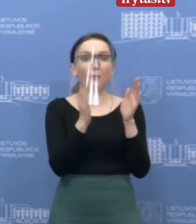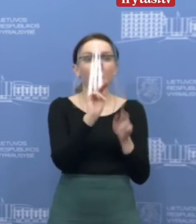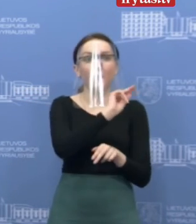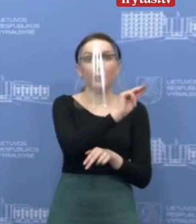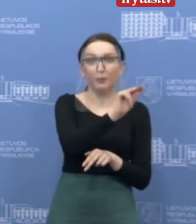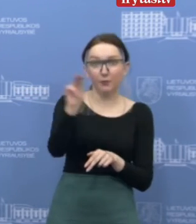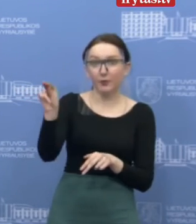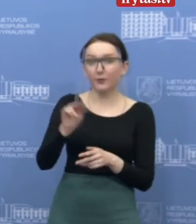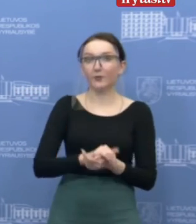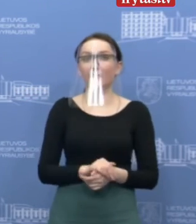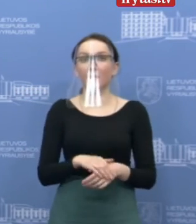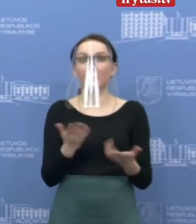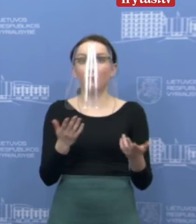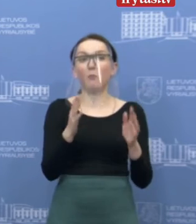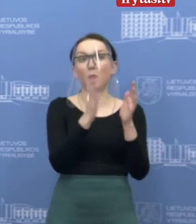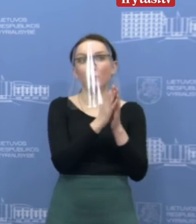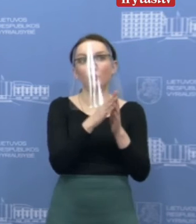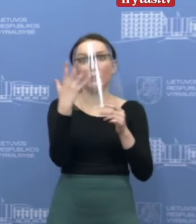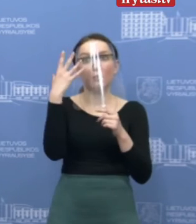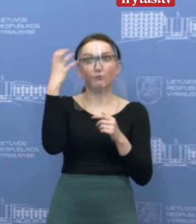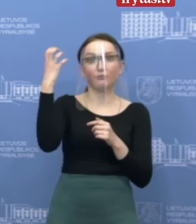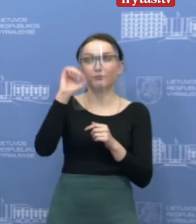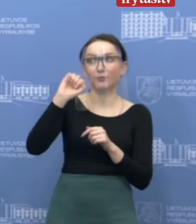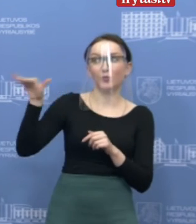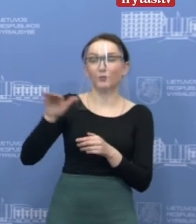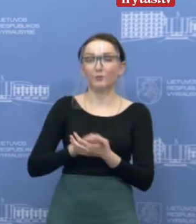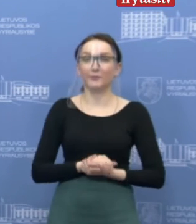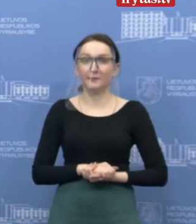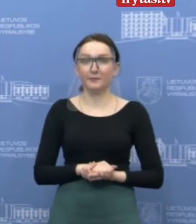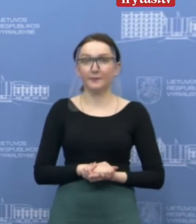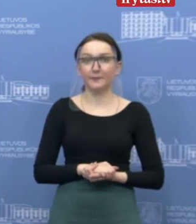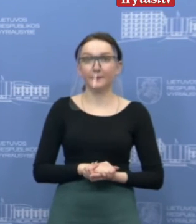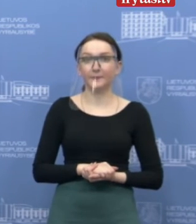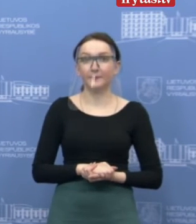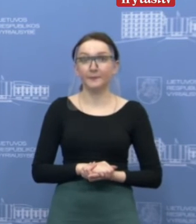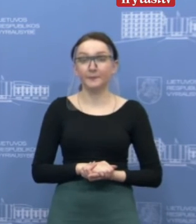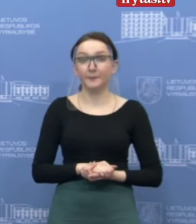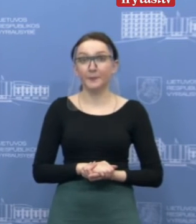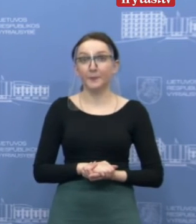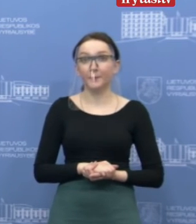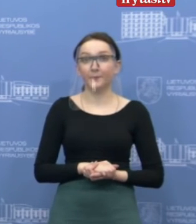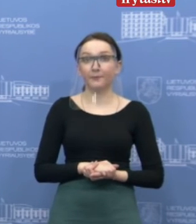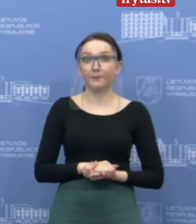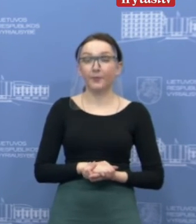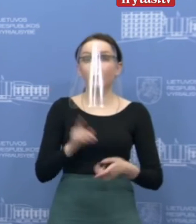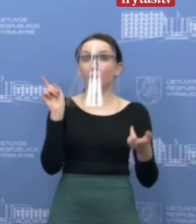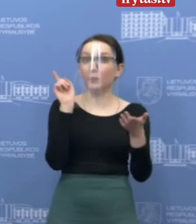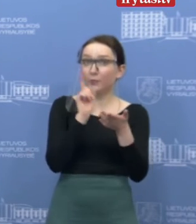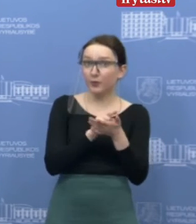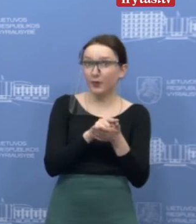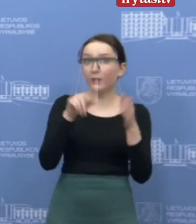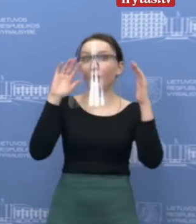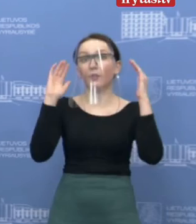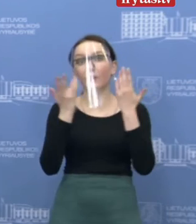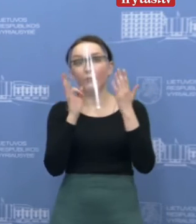pranešimai ir paklausimai. Taigi, čia gyvelgi tai privalomai